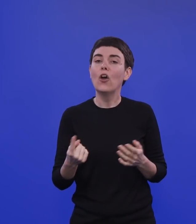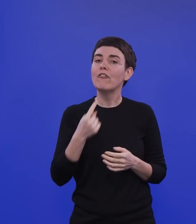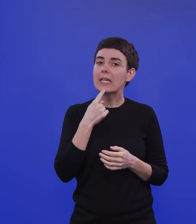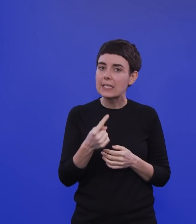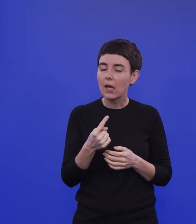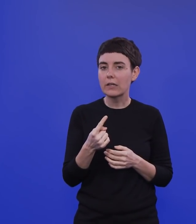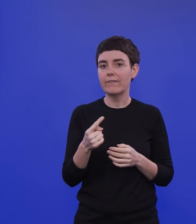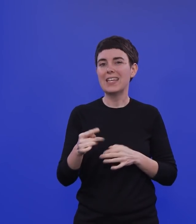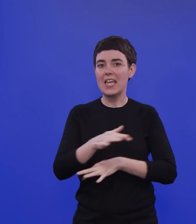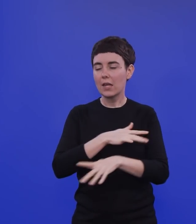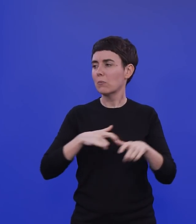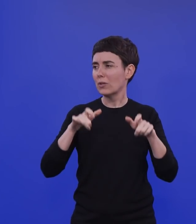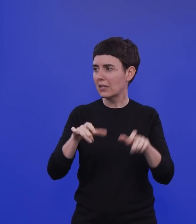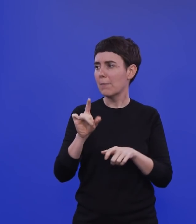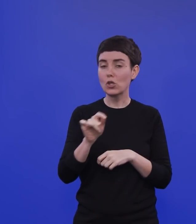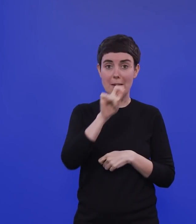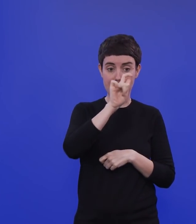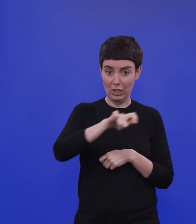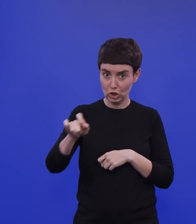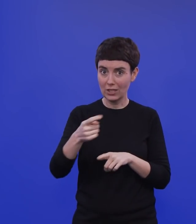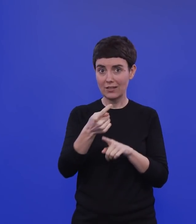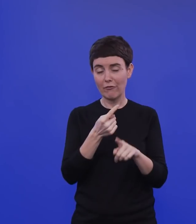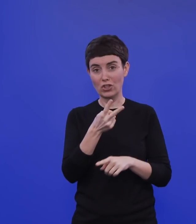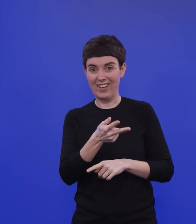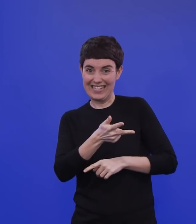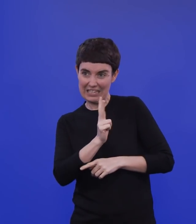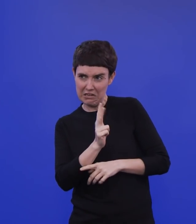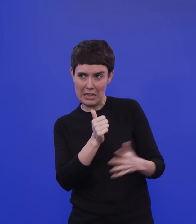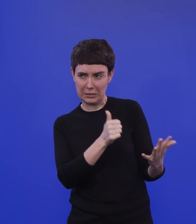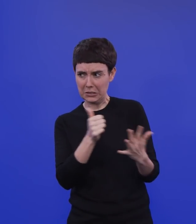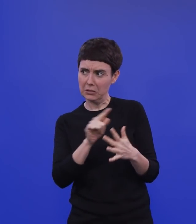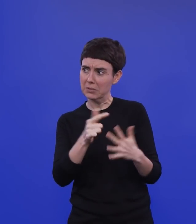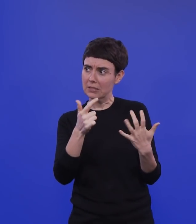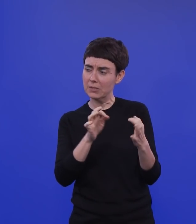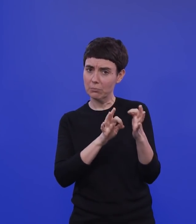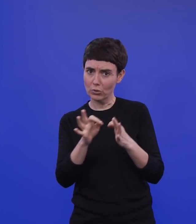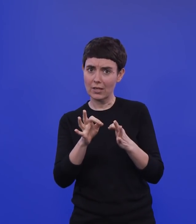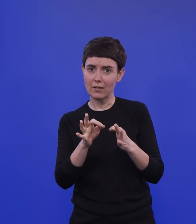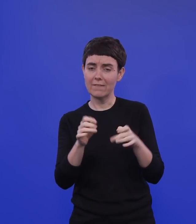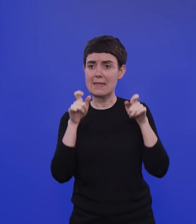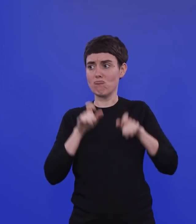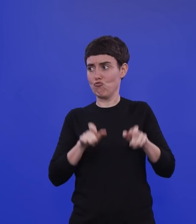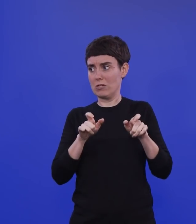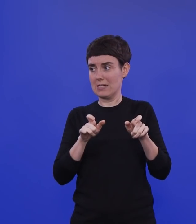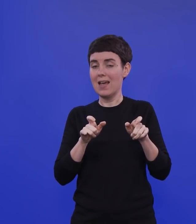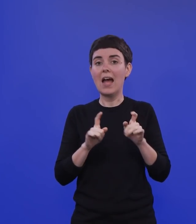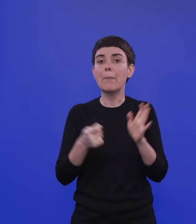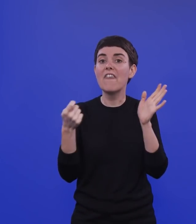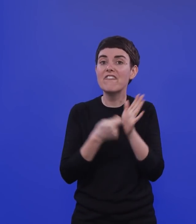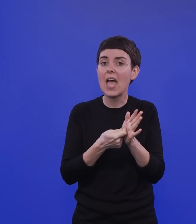ungefähr, 66 Prozent, 70 Prozent. Das ist ja aber kein feststehender Wert, sondern der hängt rechnerisch mit dem R-Wert,